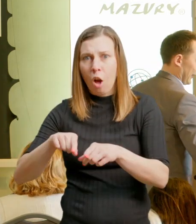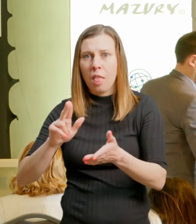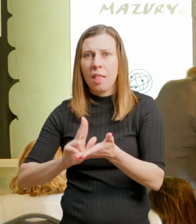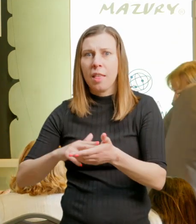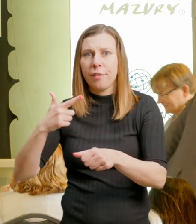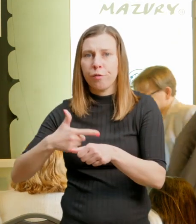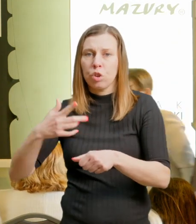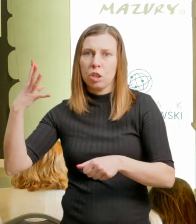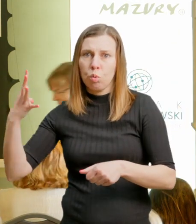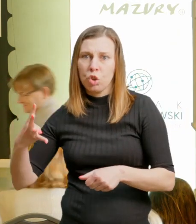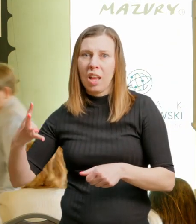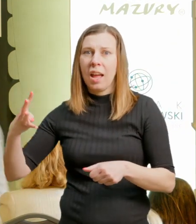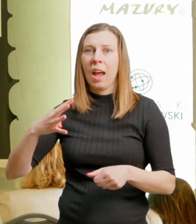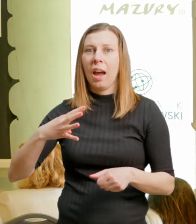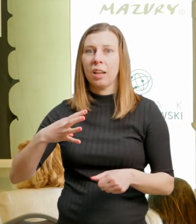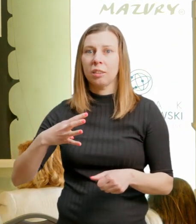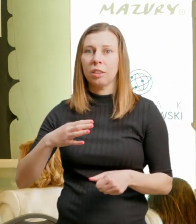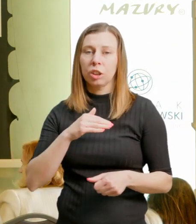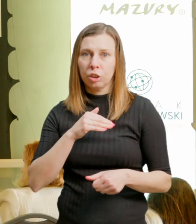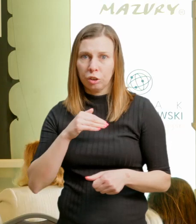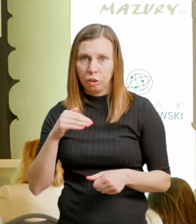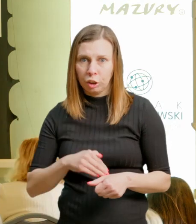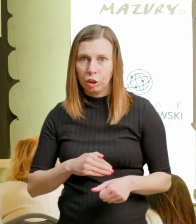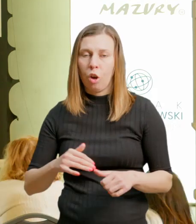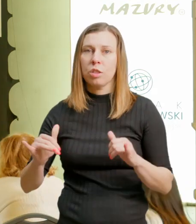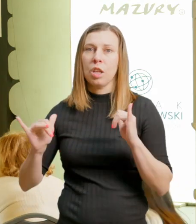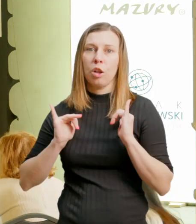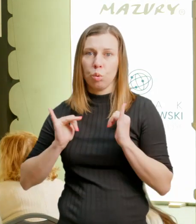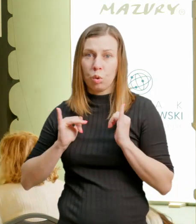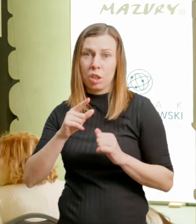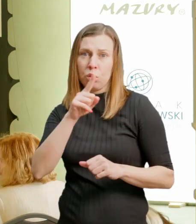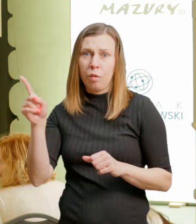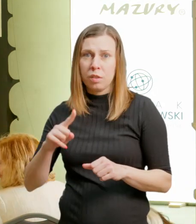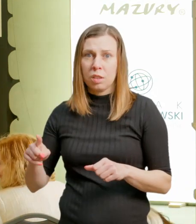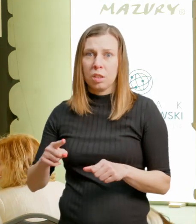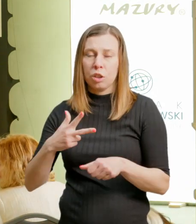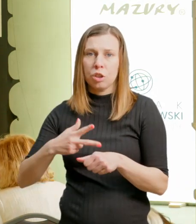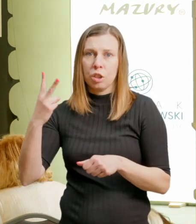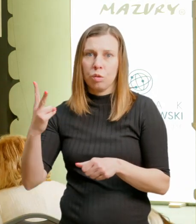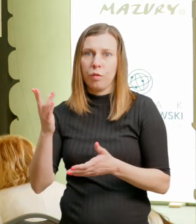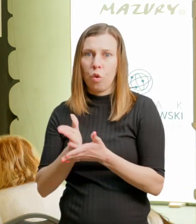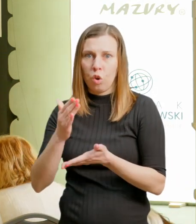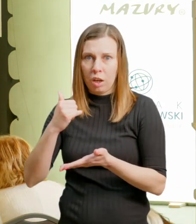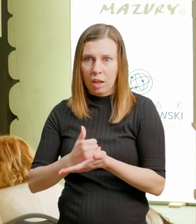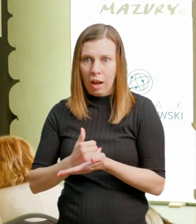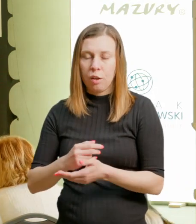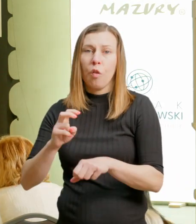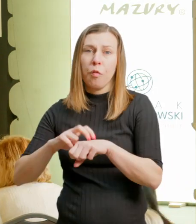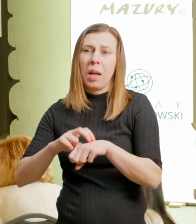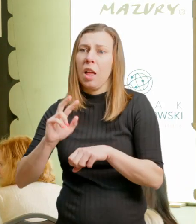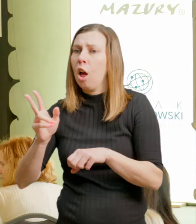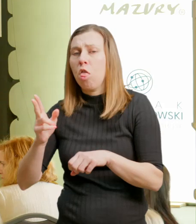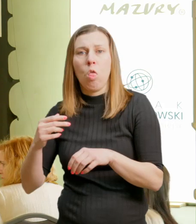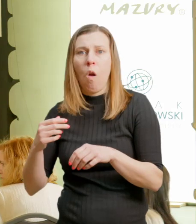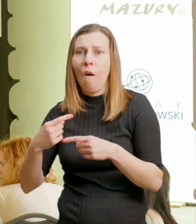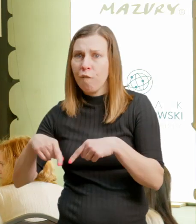badań na ponad 24 tysiącach turystów z dwóch reprezentujących 32 kraje. Te badania